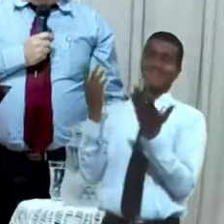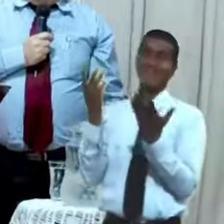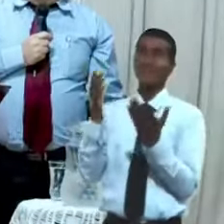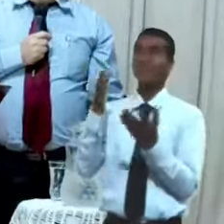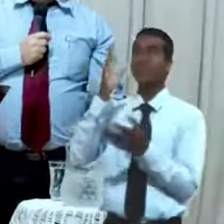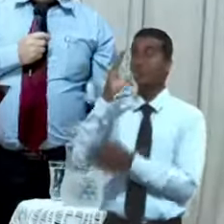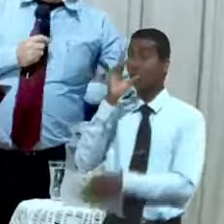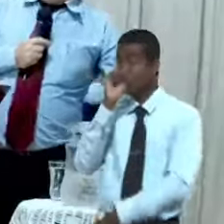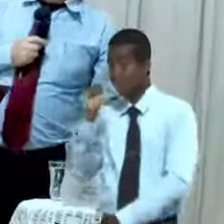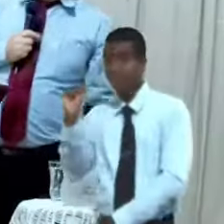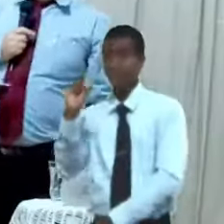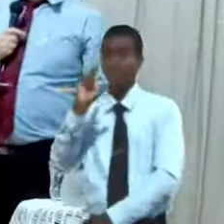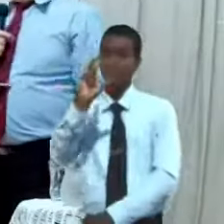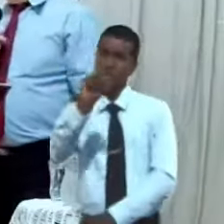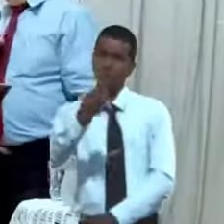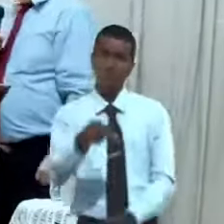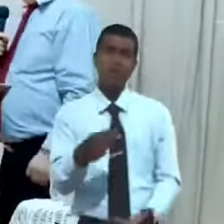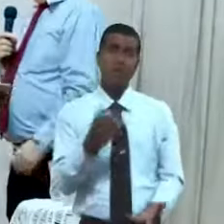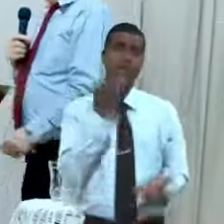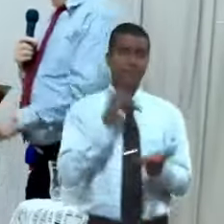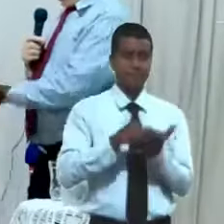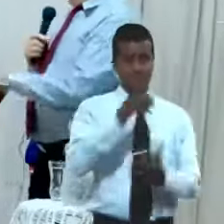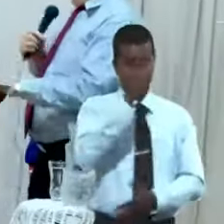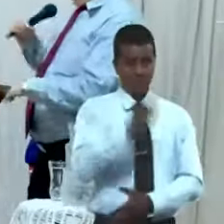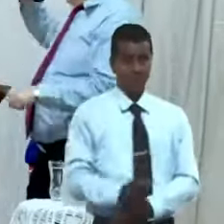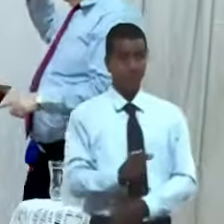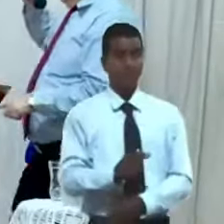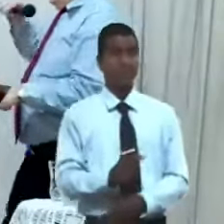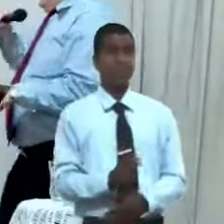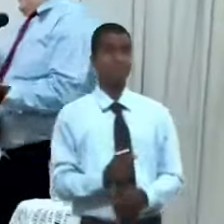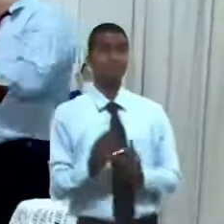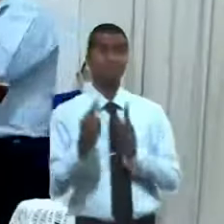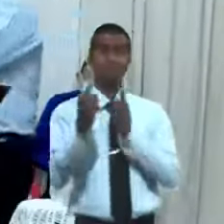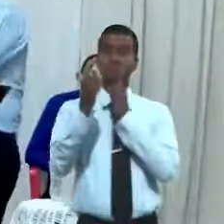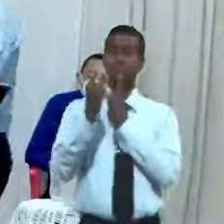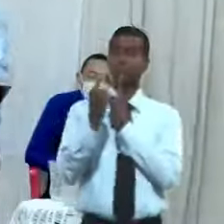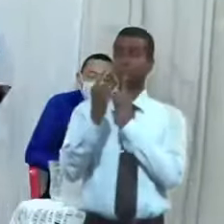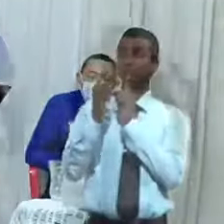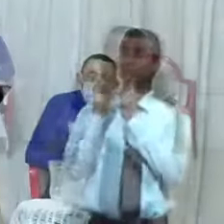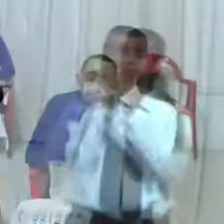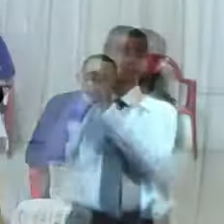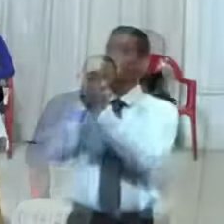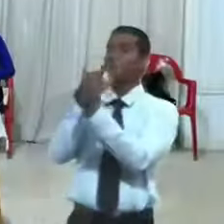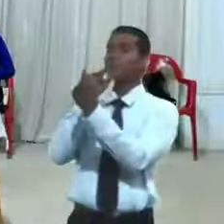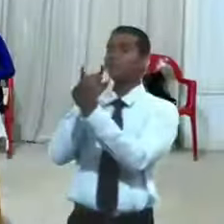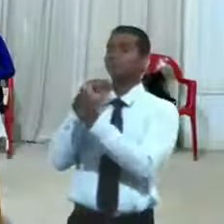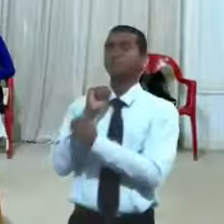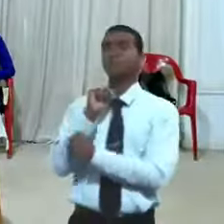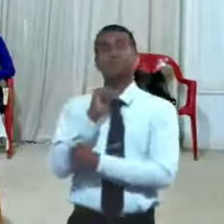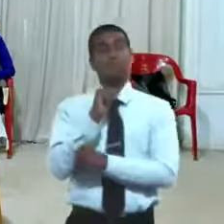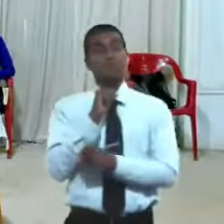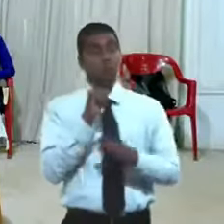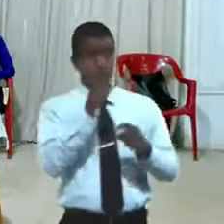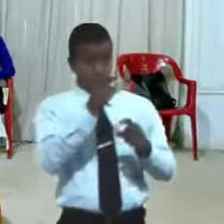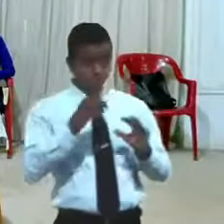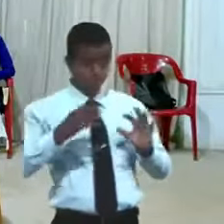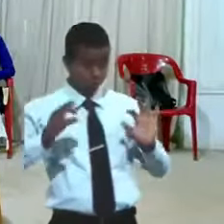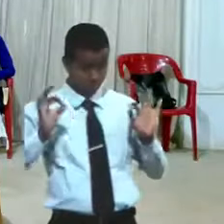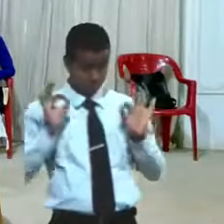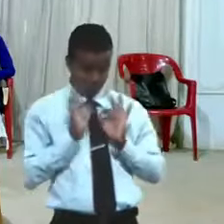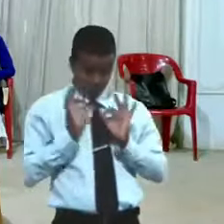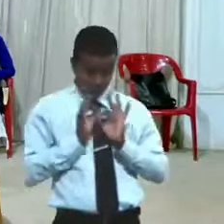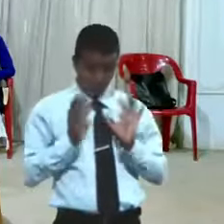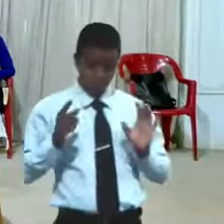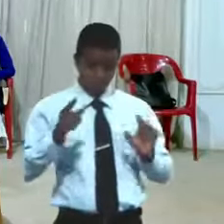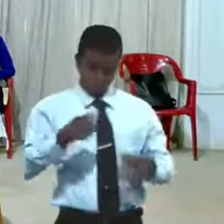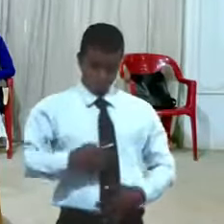una persona va a una entrevista y le dice usted busca aquí en mi oriente le dice miren no vayas así tan sencillo llévate un computador póngase